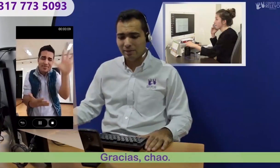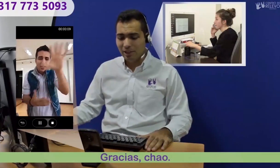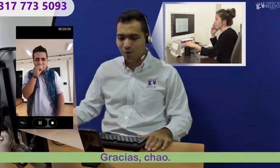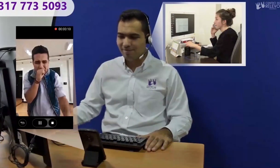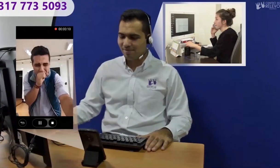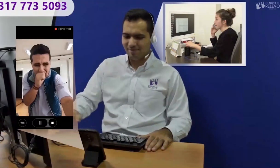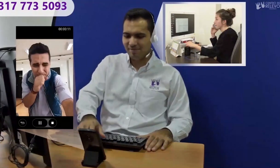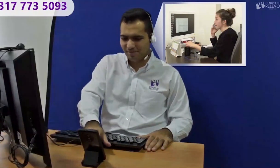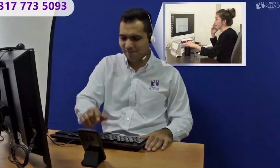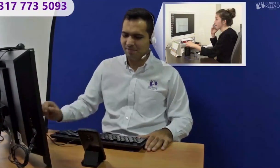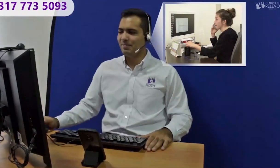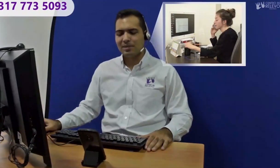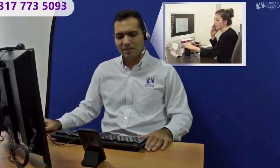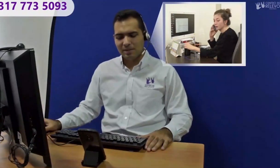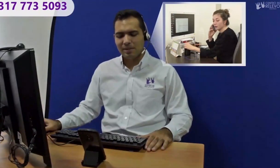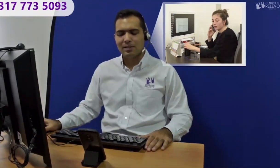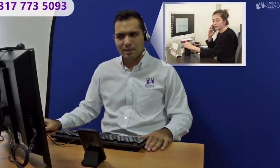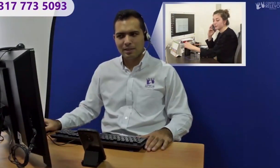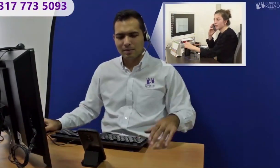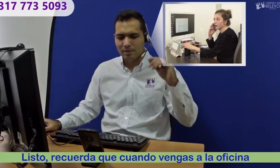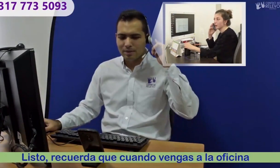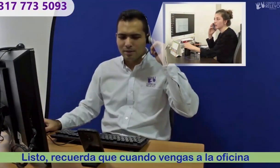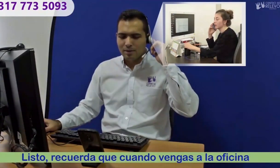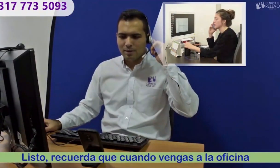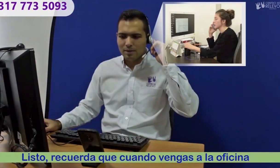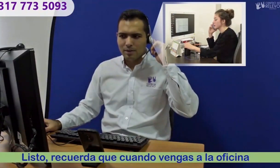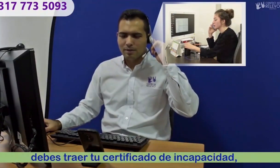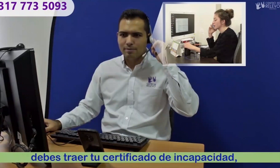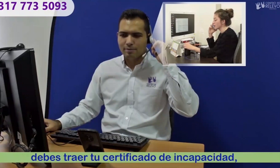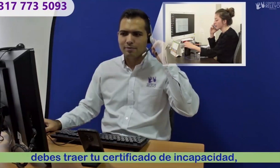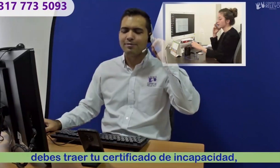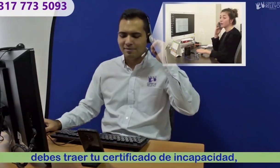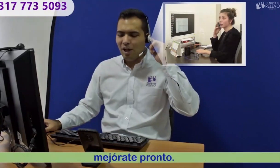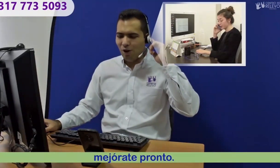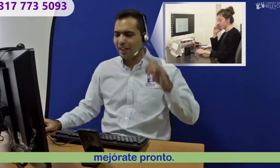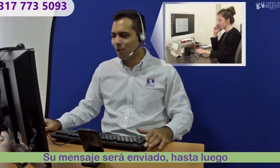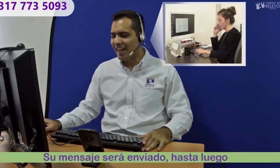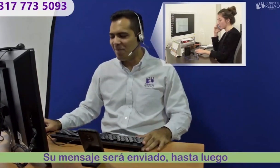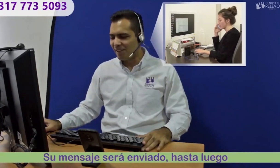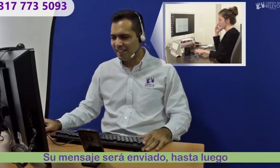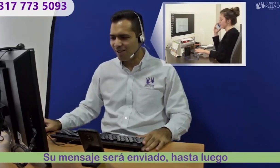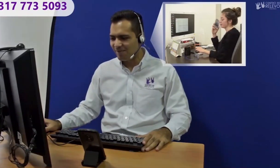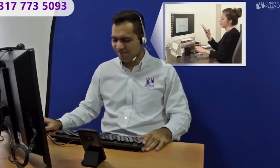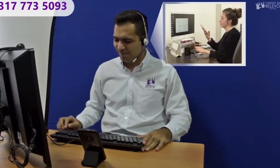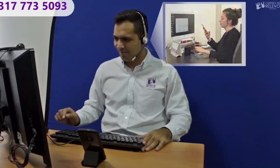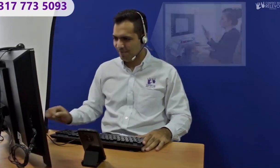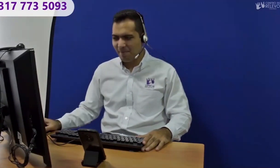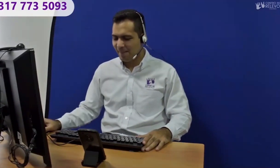puedo ir a trabajar estoy muy enfermo listo, recuerda que cuando vengas a la oficina debes dar tu certificado de incapacidad su mensaje será